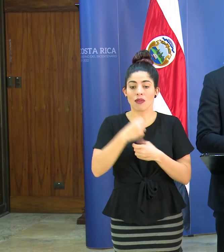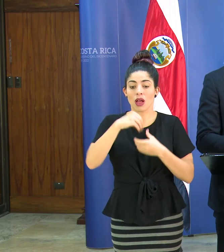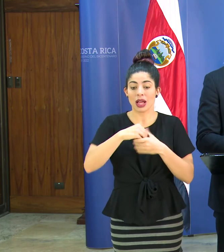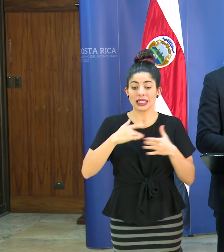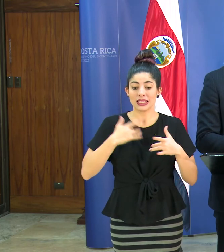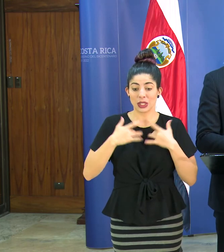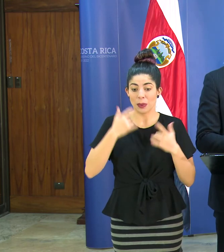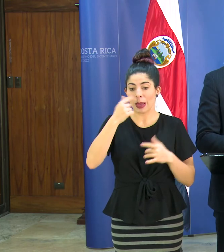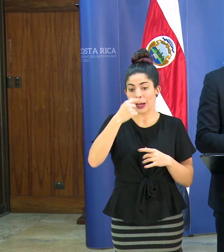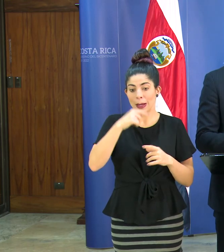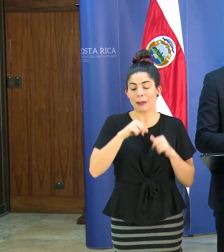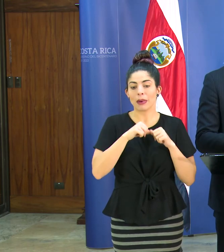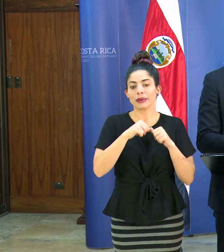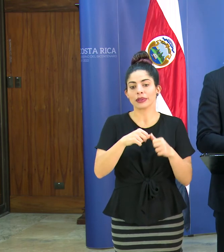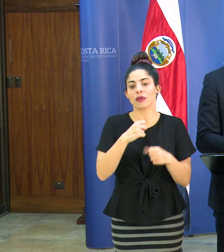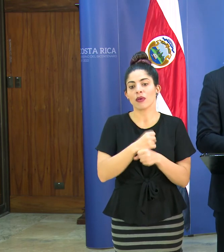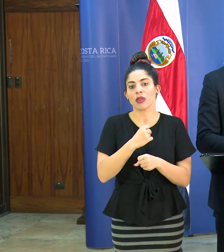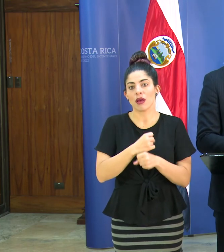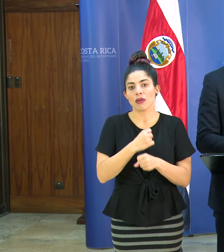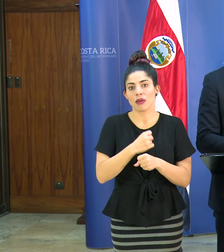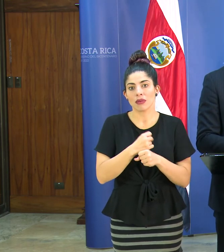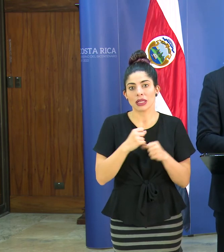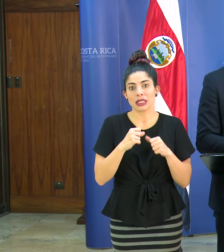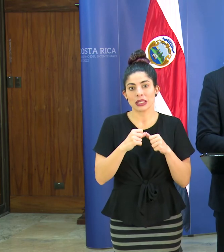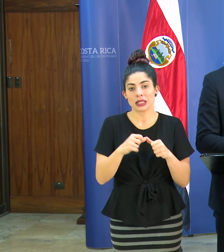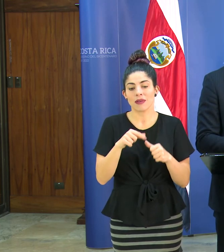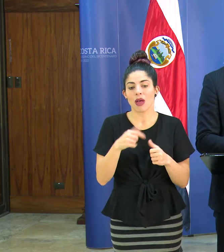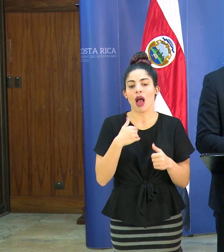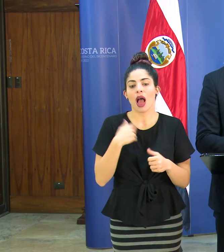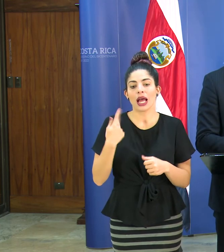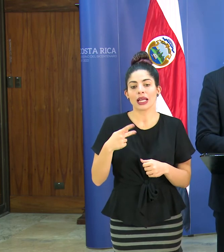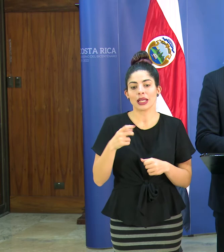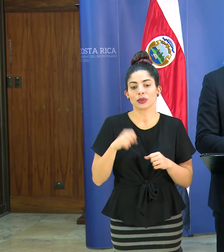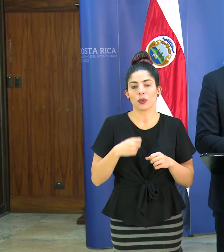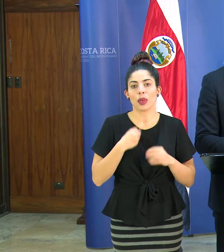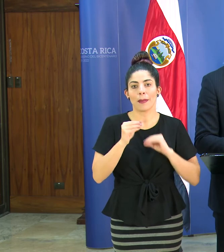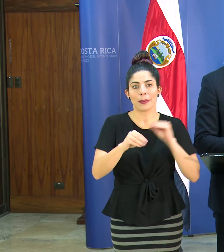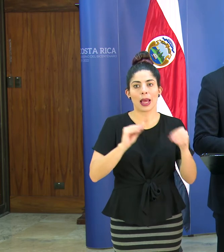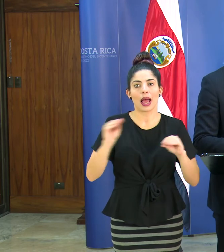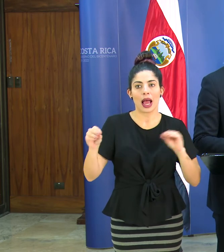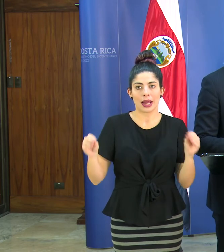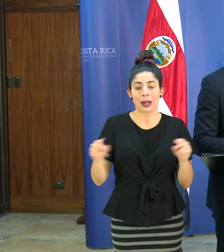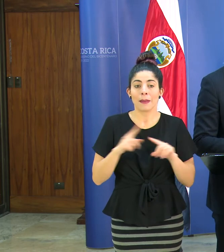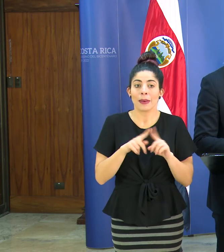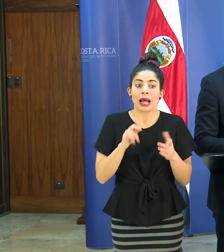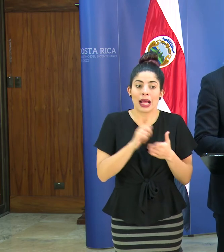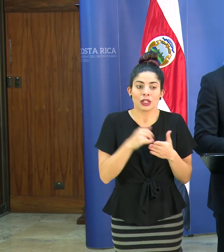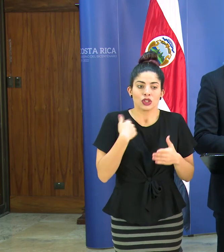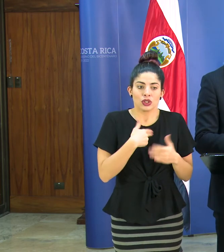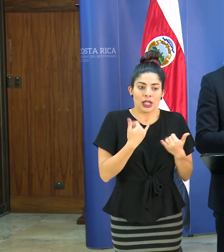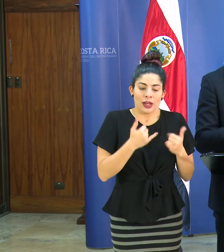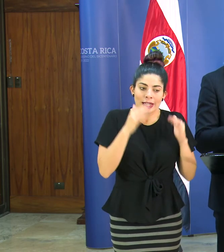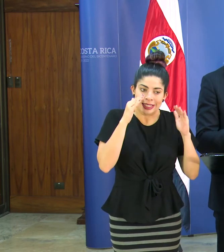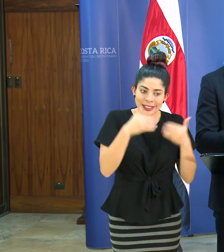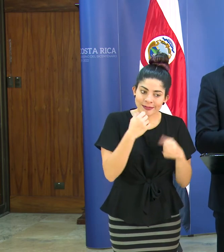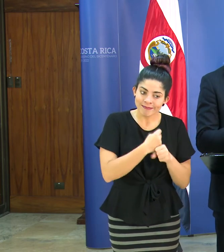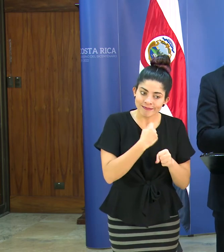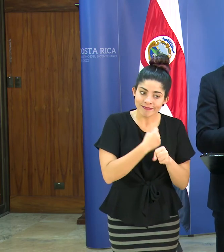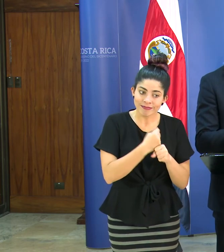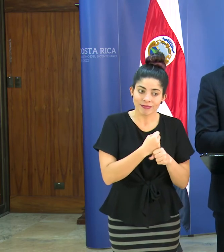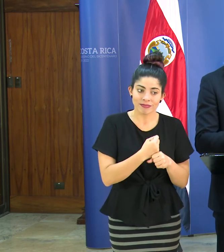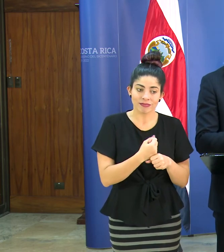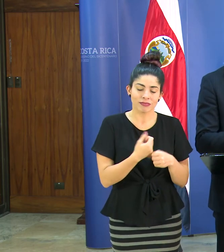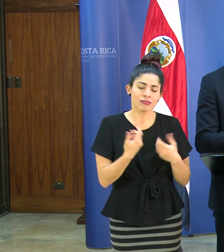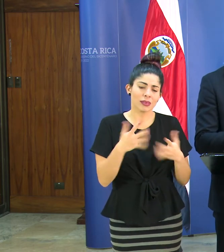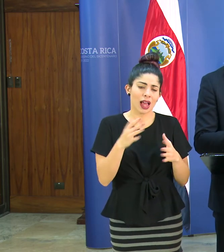respiratorios y eso pues obviamente hace que hubiera riesgo de transmisión pero eso es algo que ya estamos reforzando porque lo